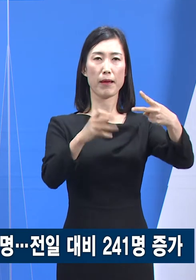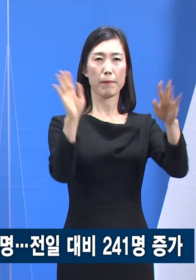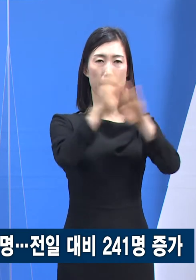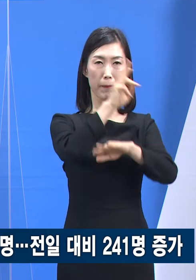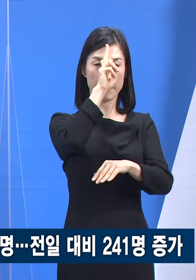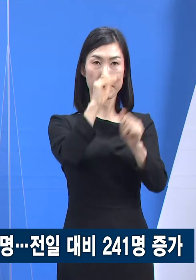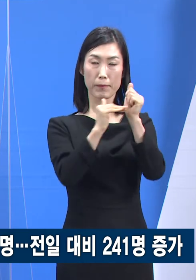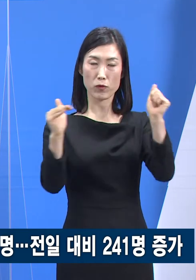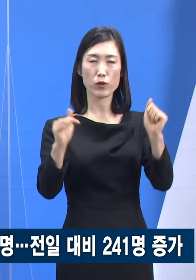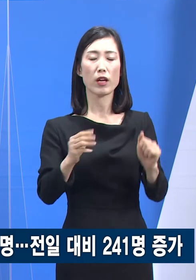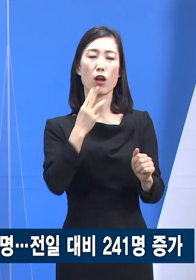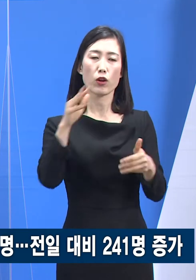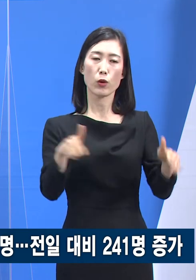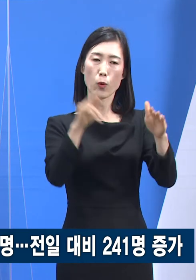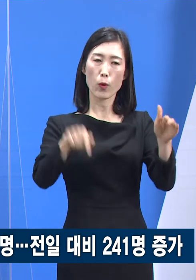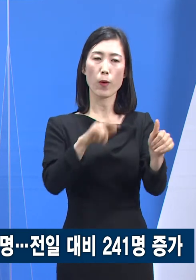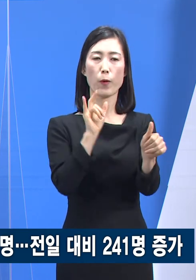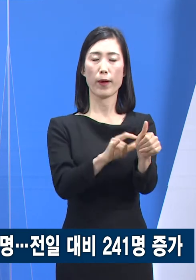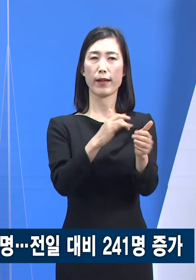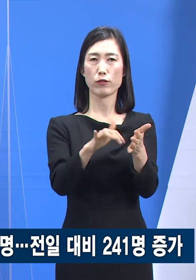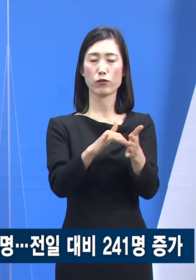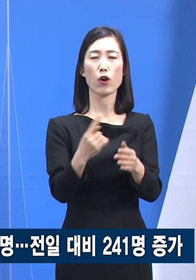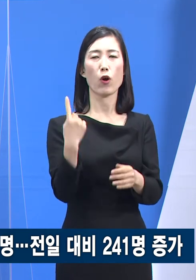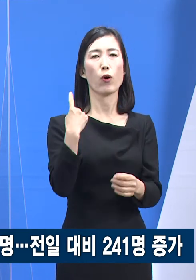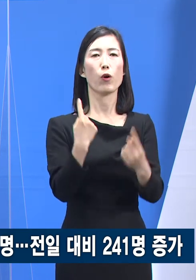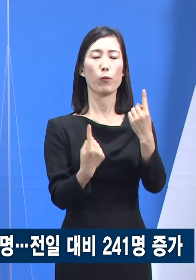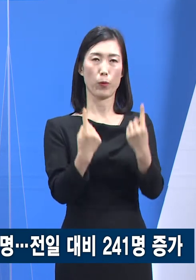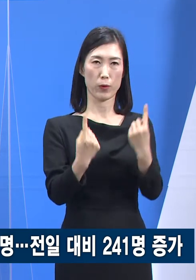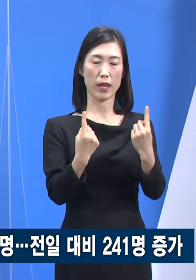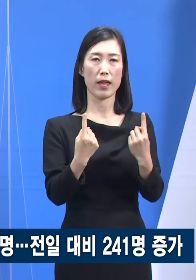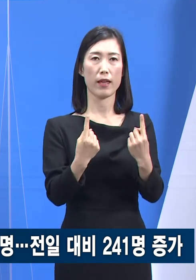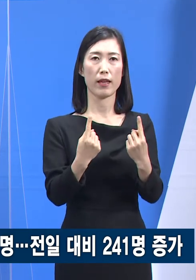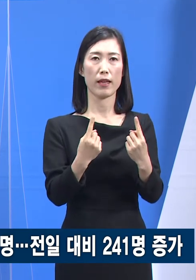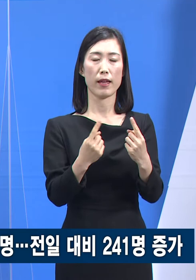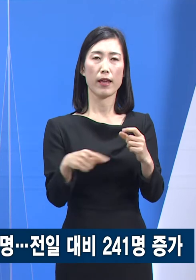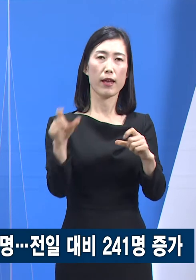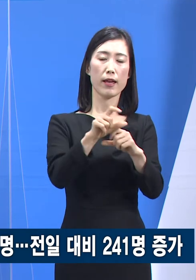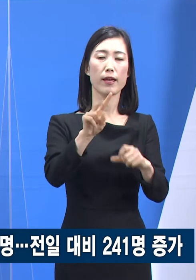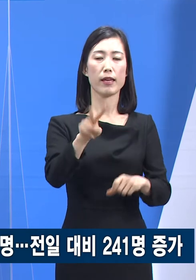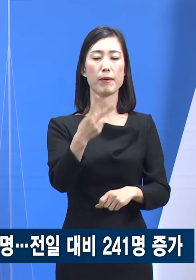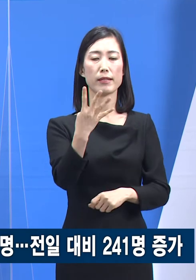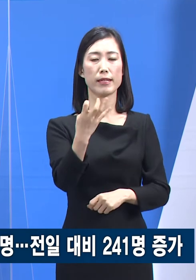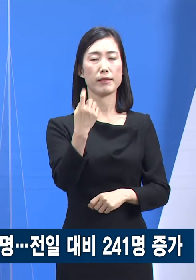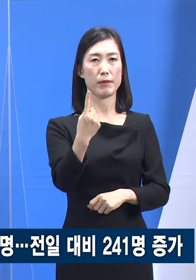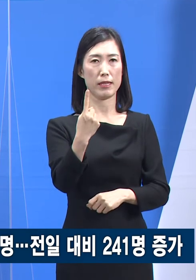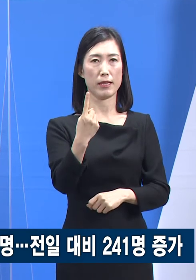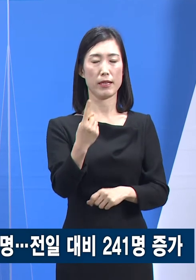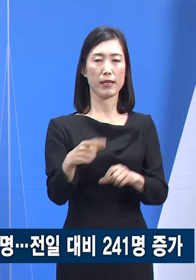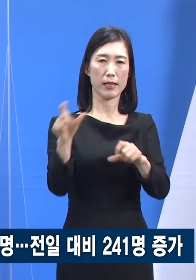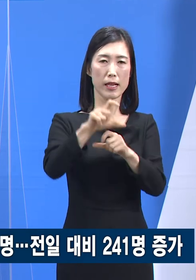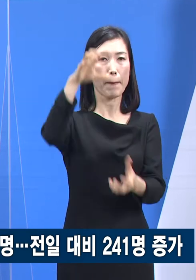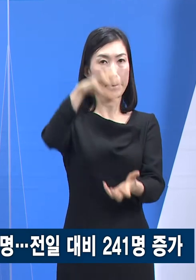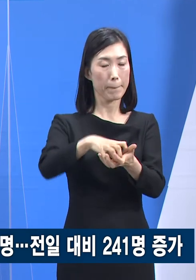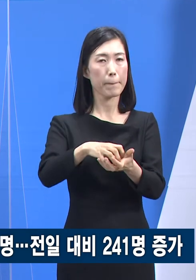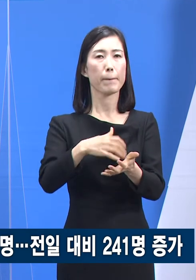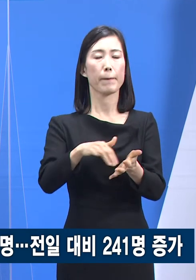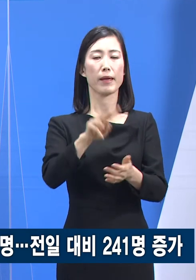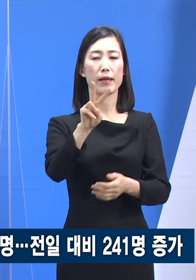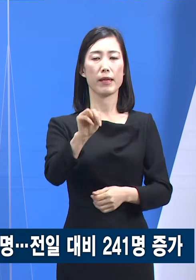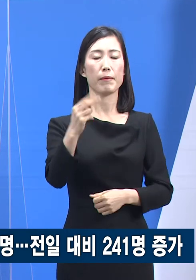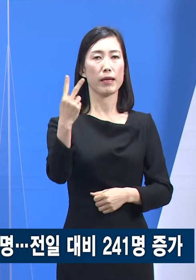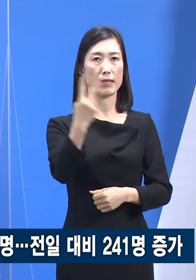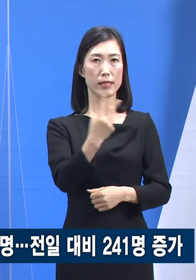기준 경기도의 확진자 수는 전일 오전 0시 대비 241명이 증가한 총 22